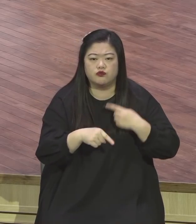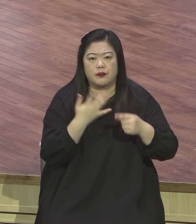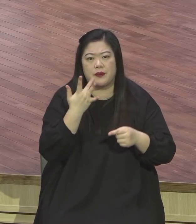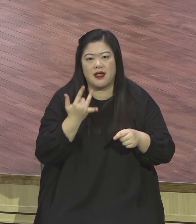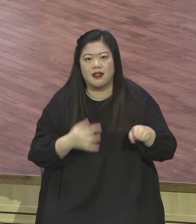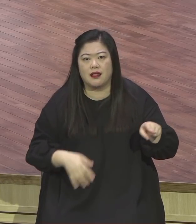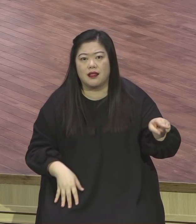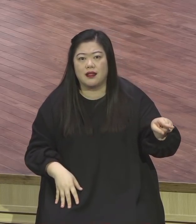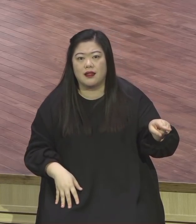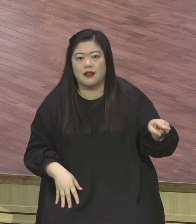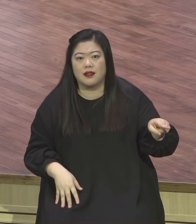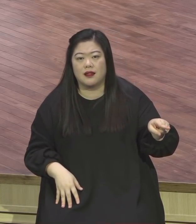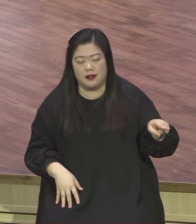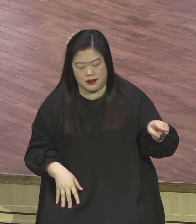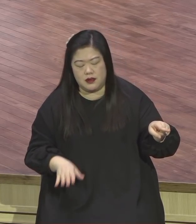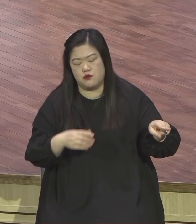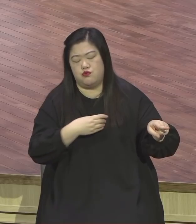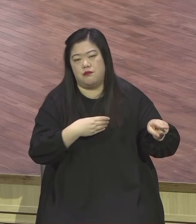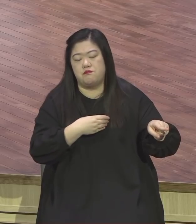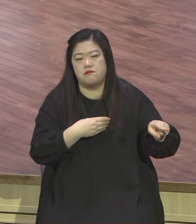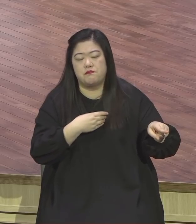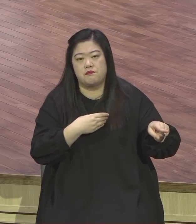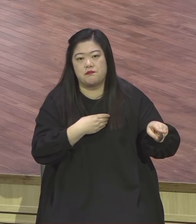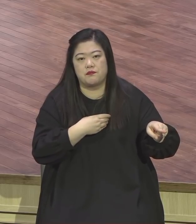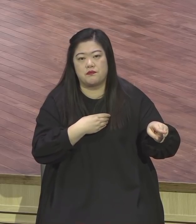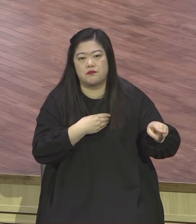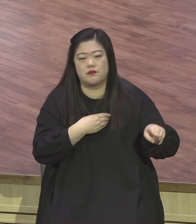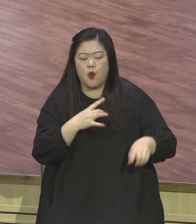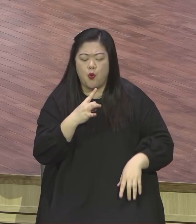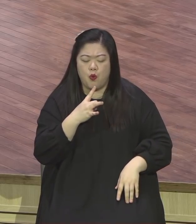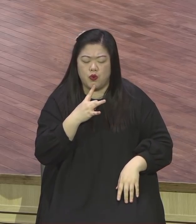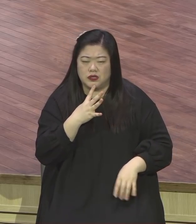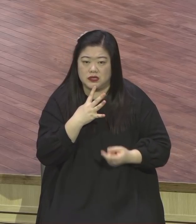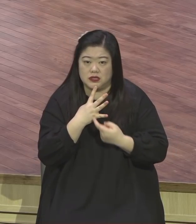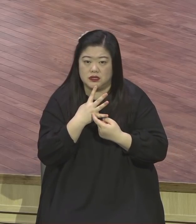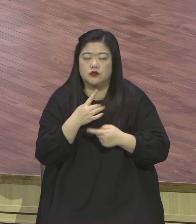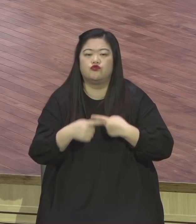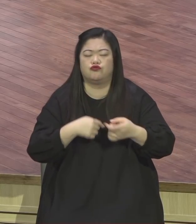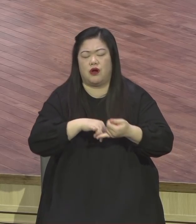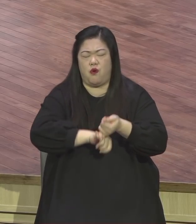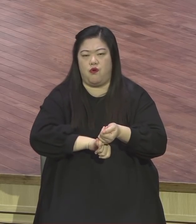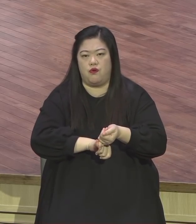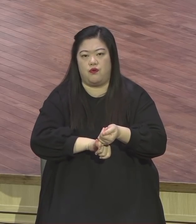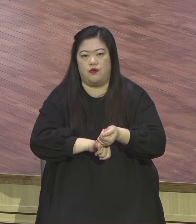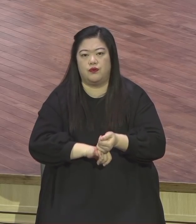오직 제가 볼 때 야 저분은 진짜 오직 그리스도구나